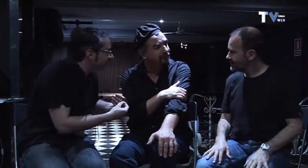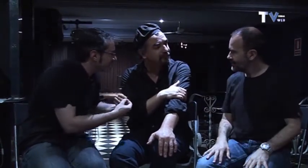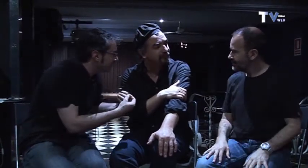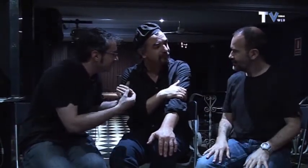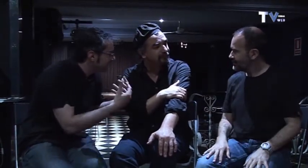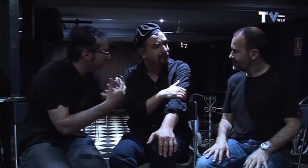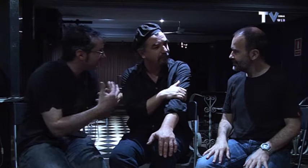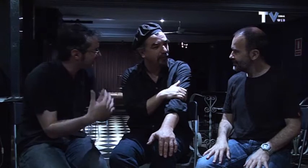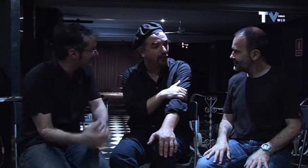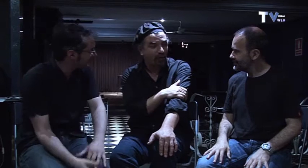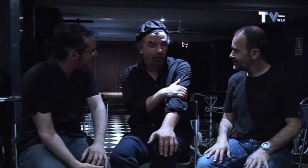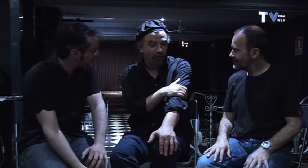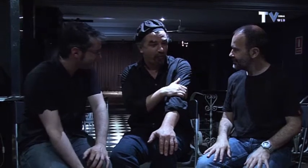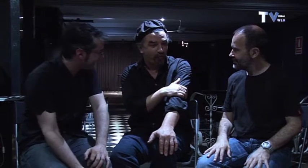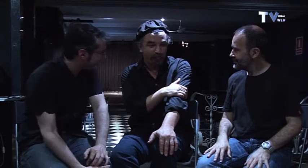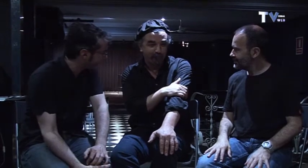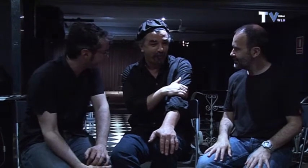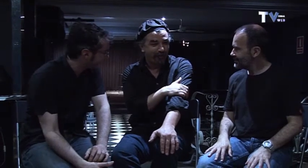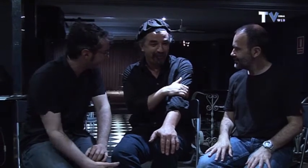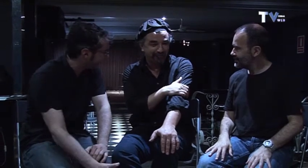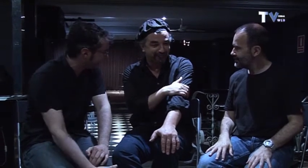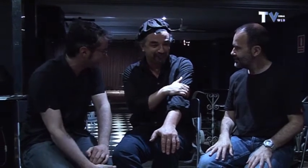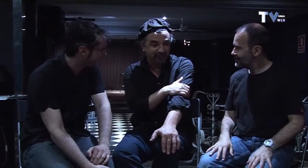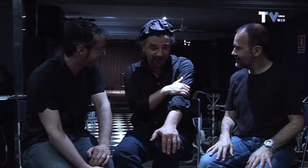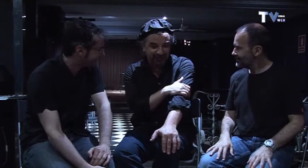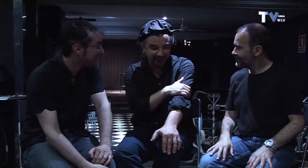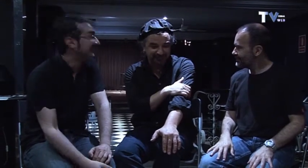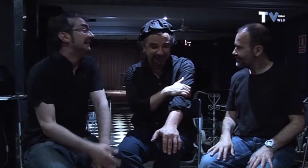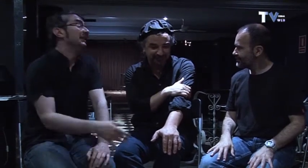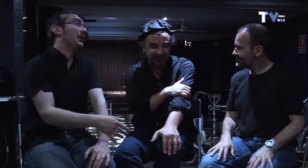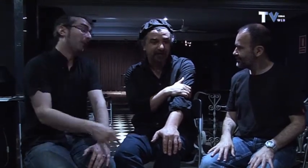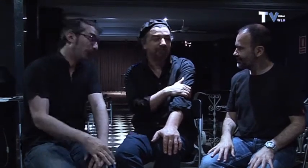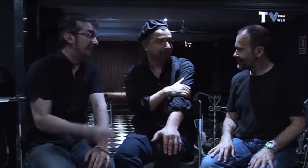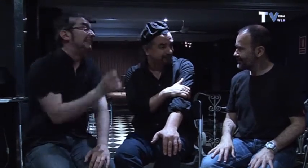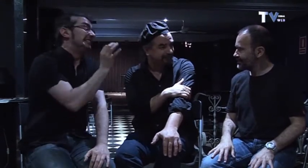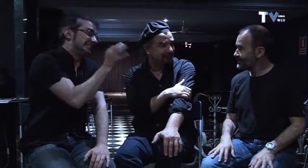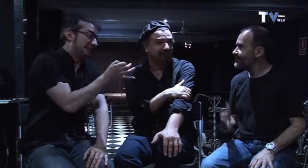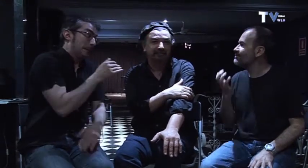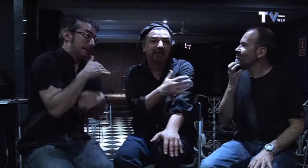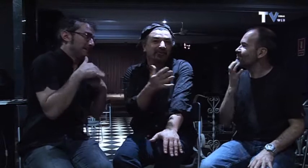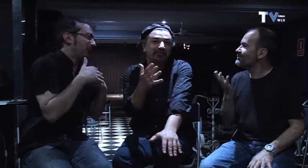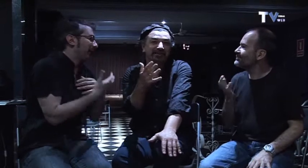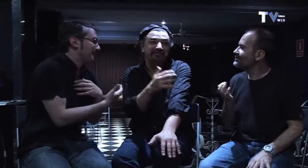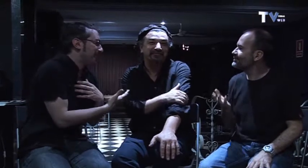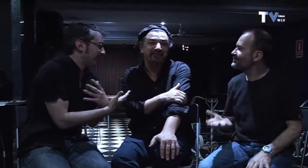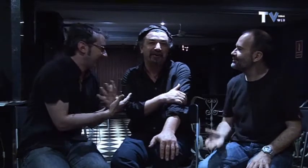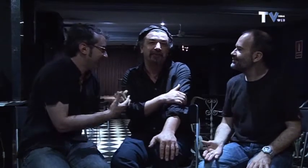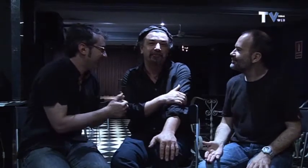signo mínimo ya sabes alguna cosita o todavía no si por ejemplo por ejemplo